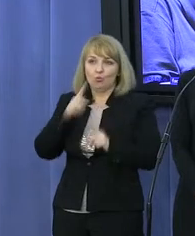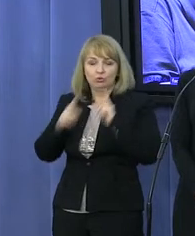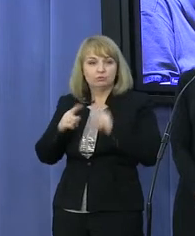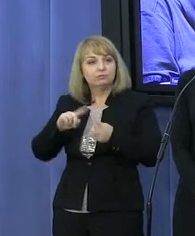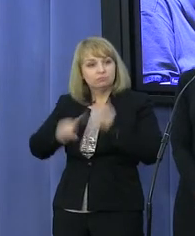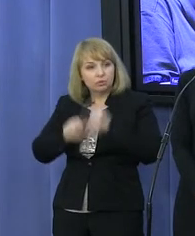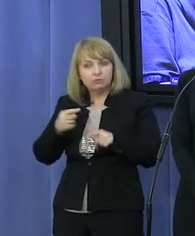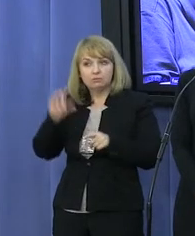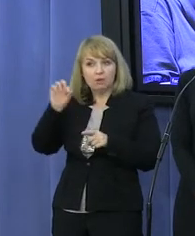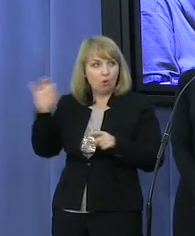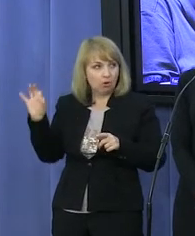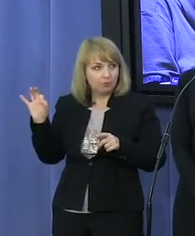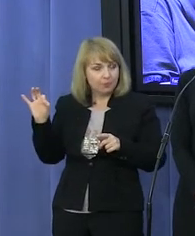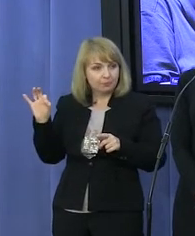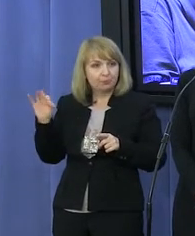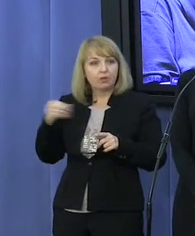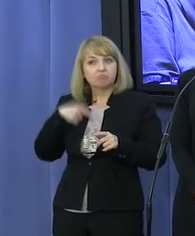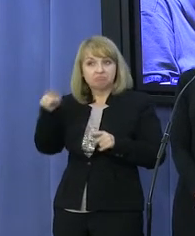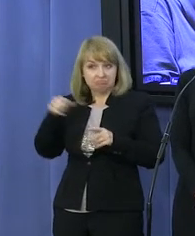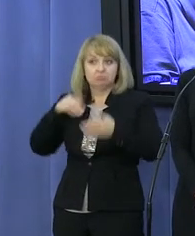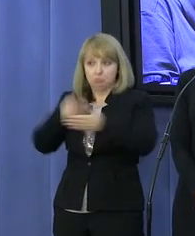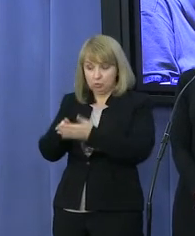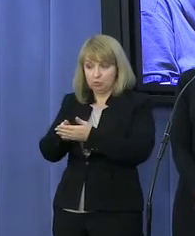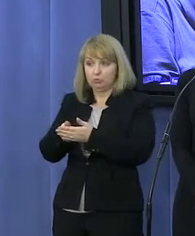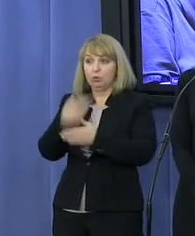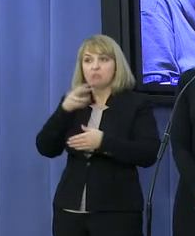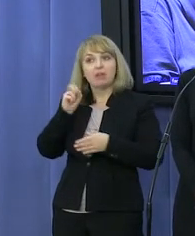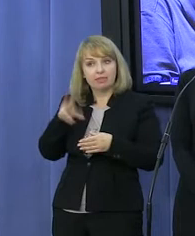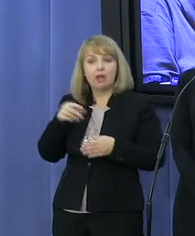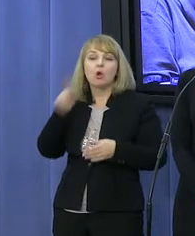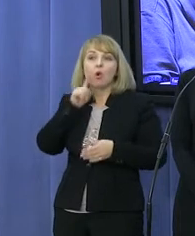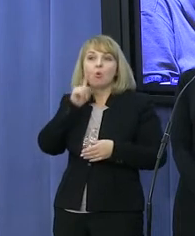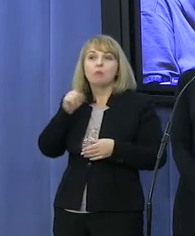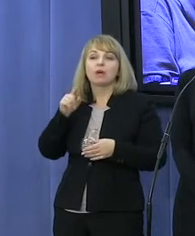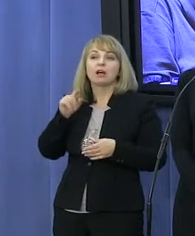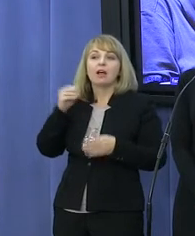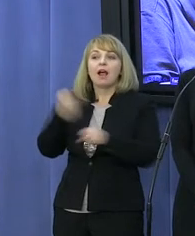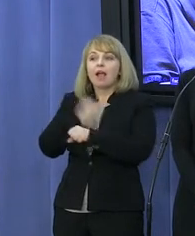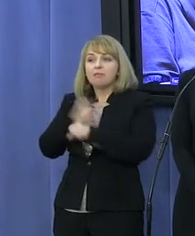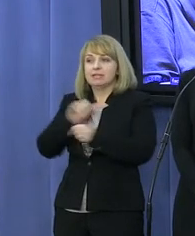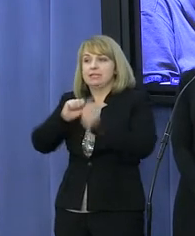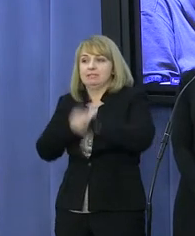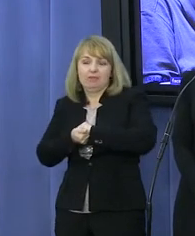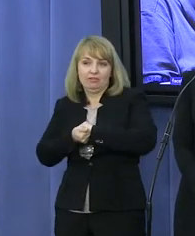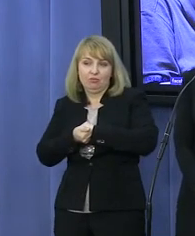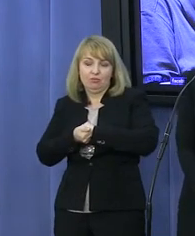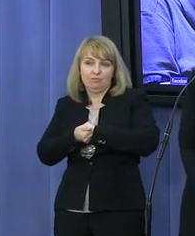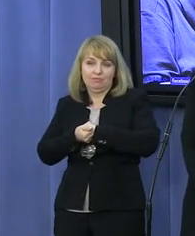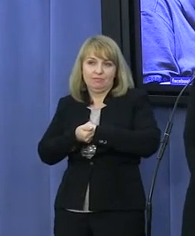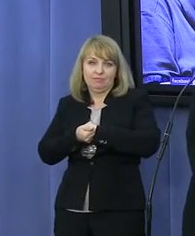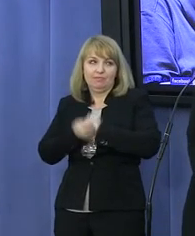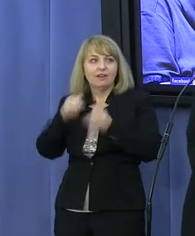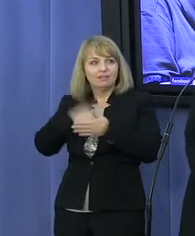politykami Platformy, przekonują, zapewniają, że Michał Kamiński się zmienił. Przemienił się zupełnie z innym